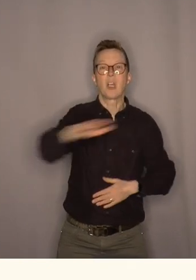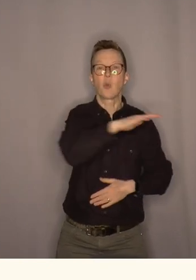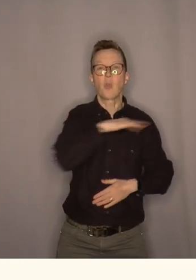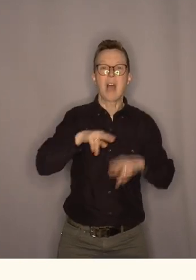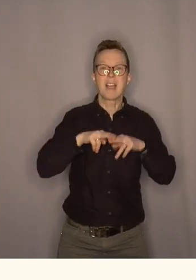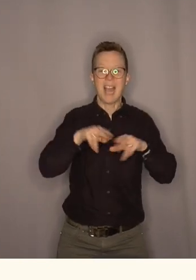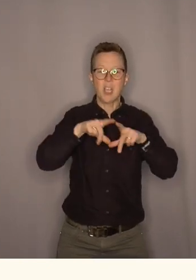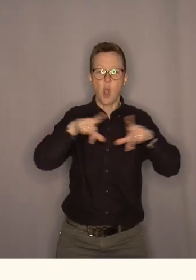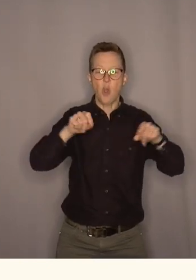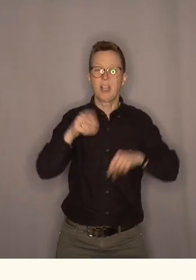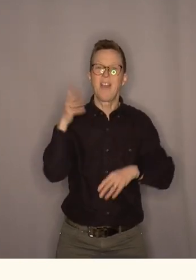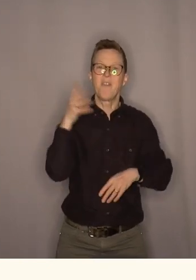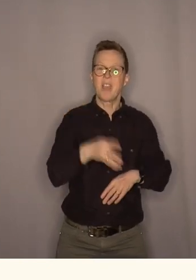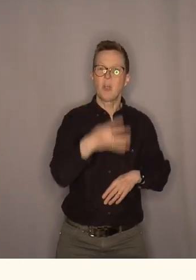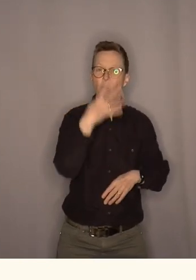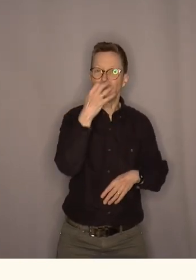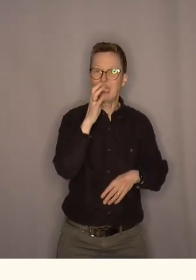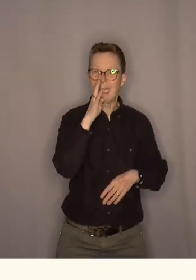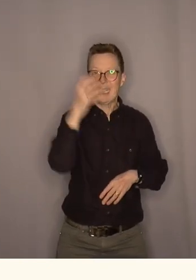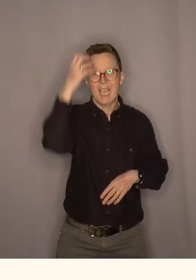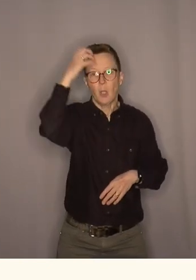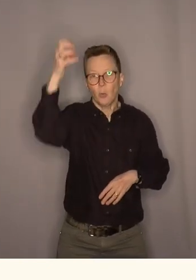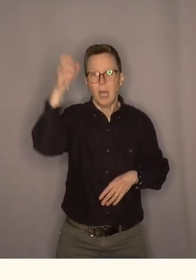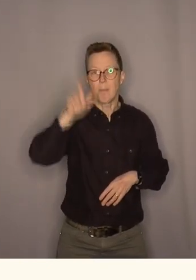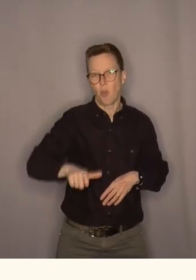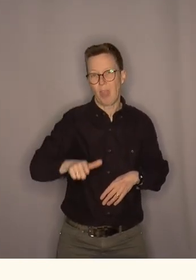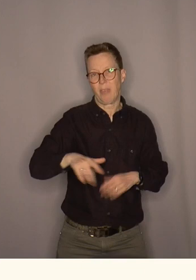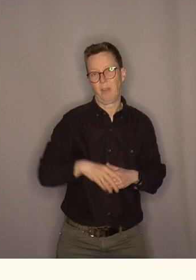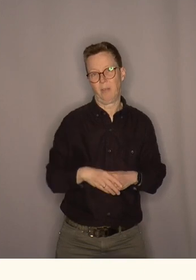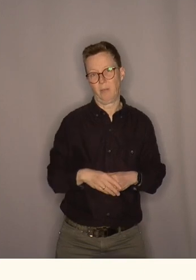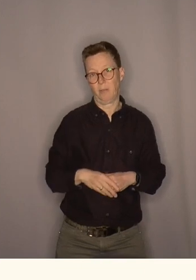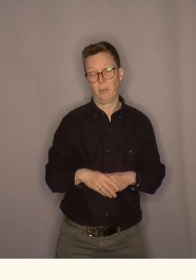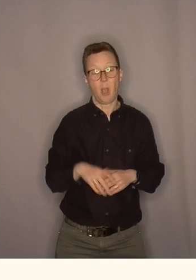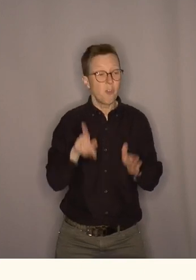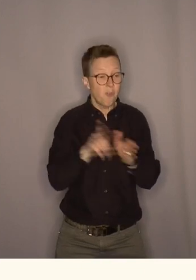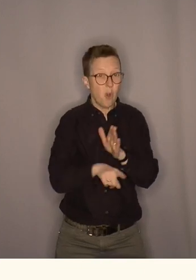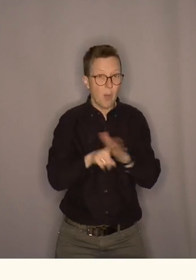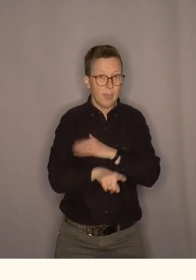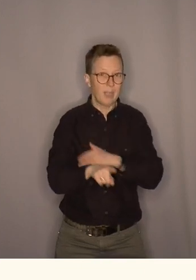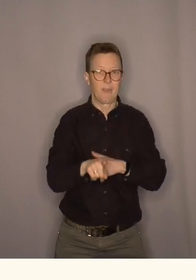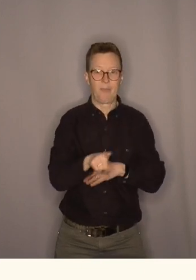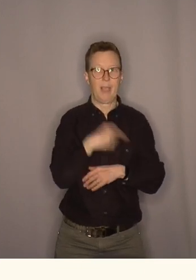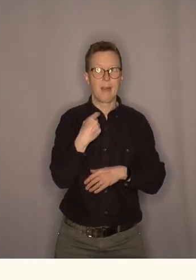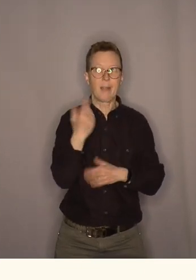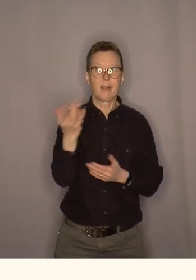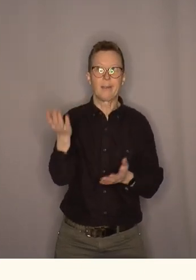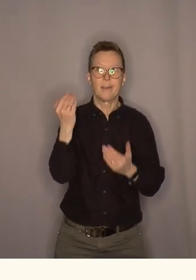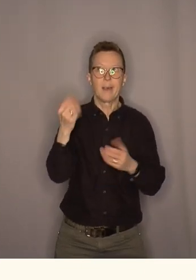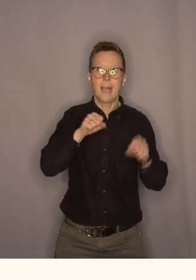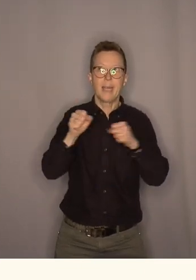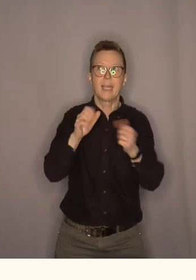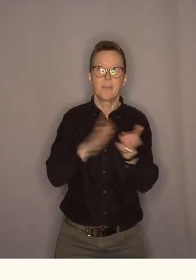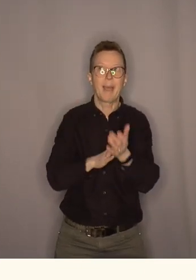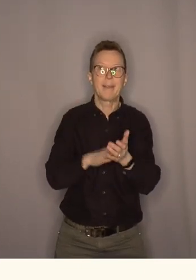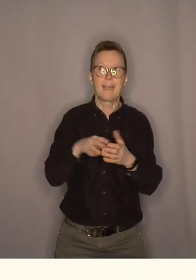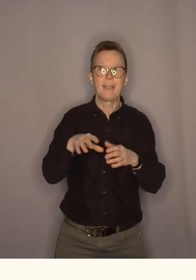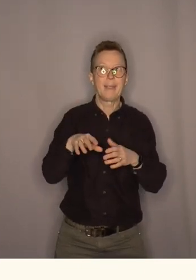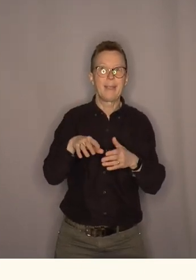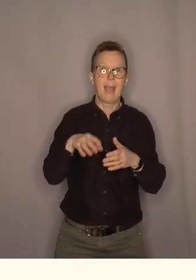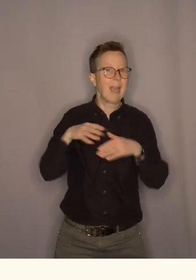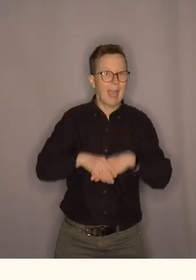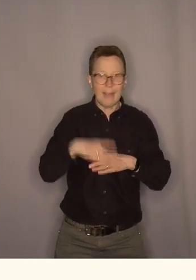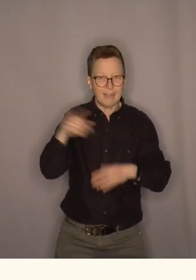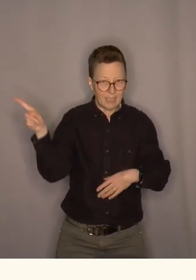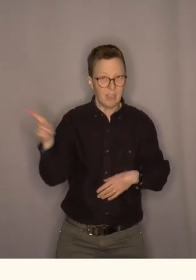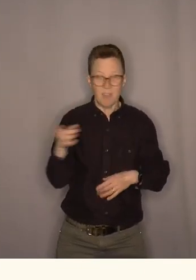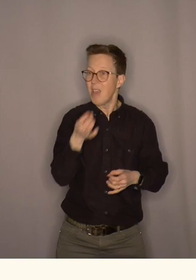til 499 kroner så langt så har vi ikke akkurat fått regjeringen med oss vi må vel innrømme det de har